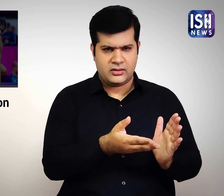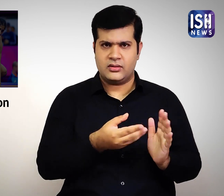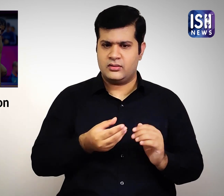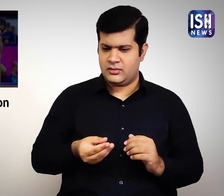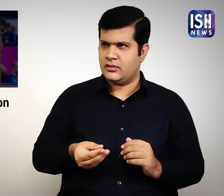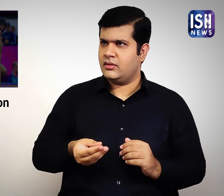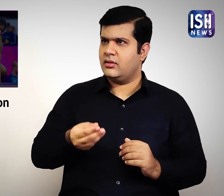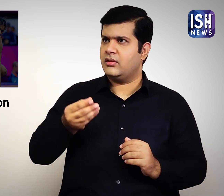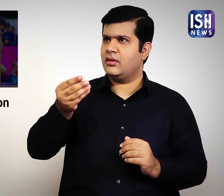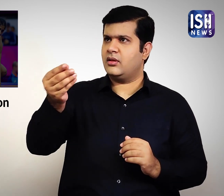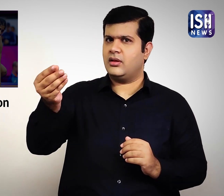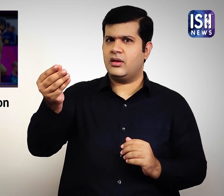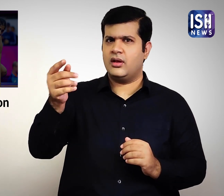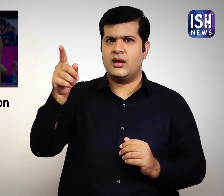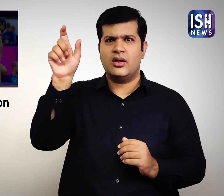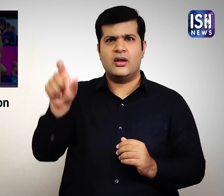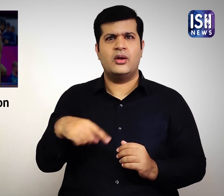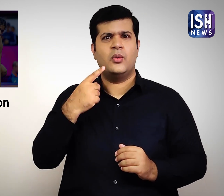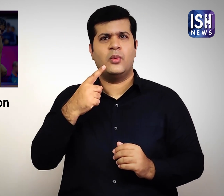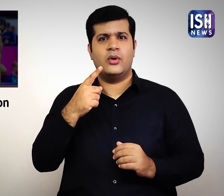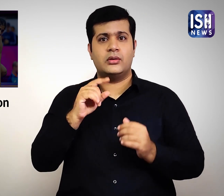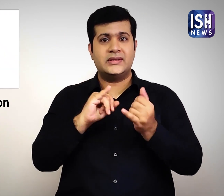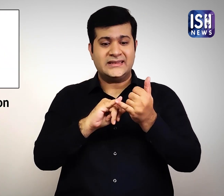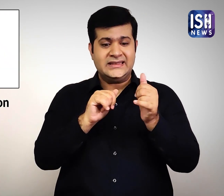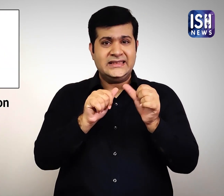उसने पास्पोर्ट लेने के लिए SAI के एक अधिकारी को